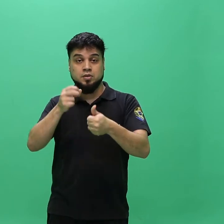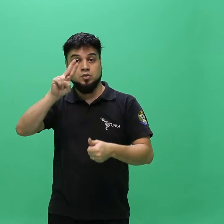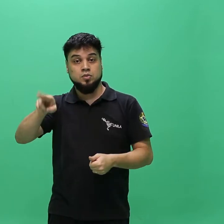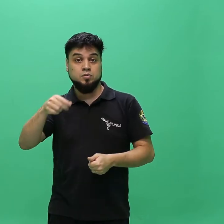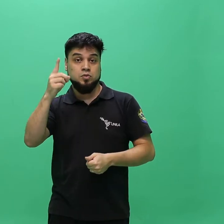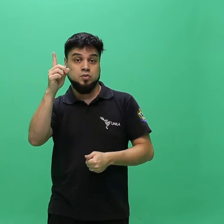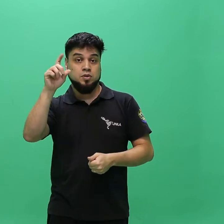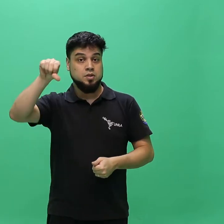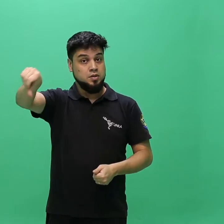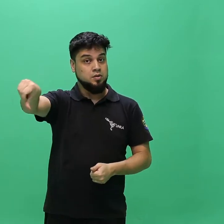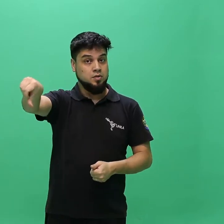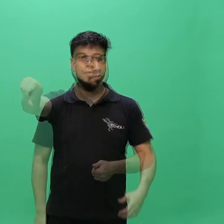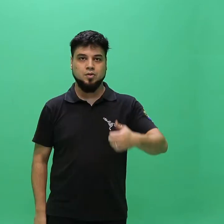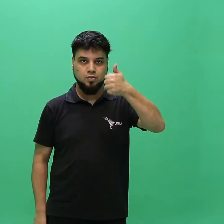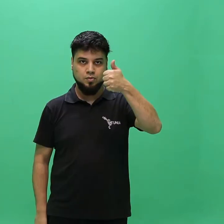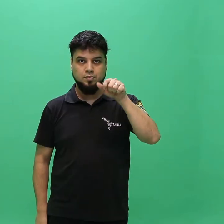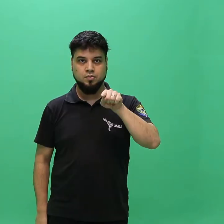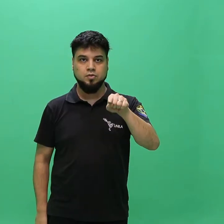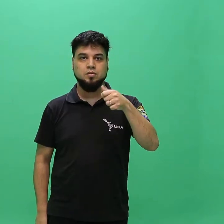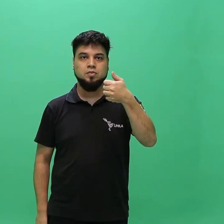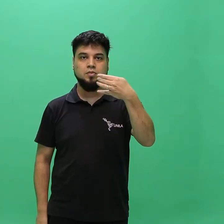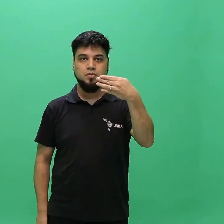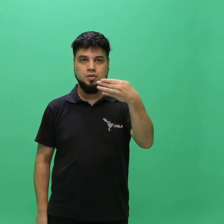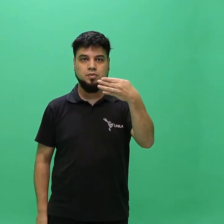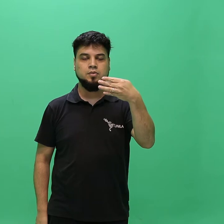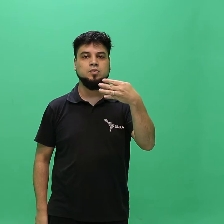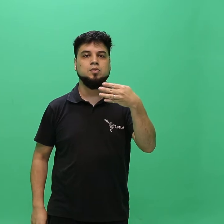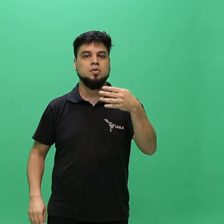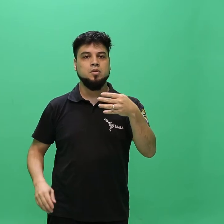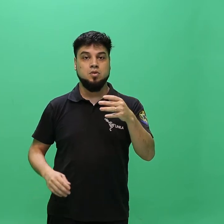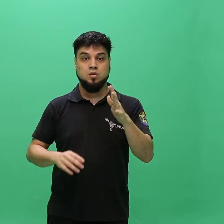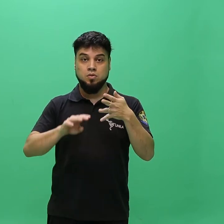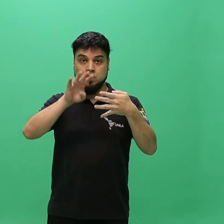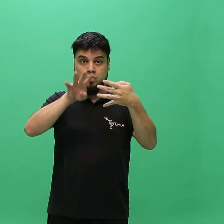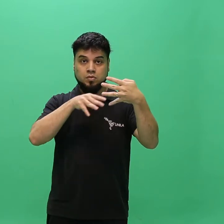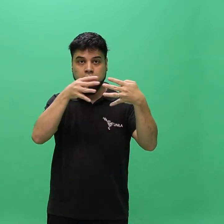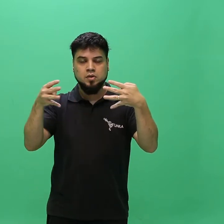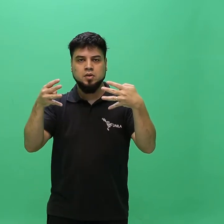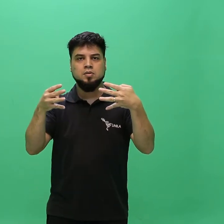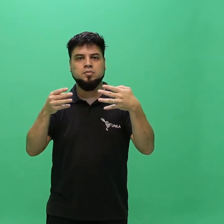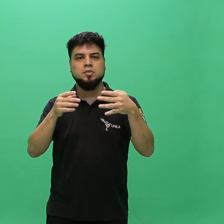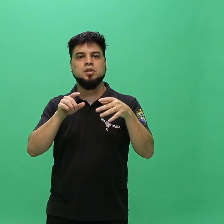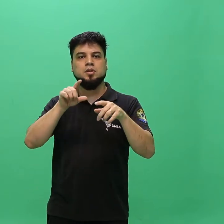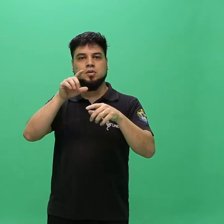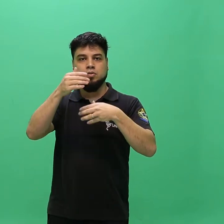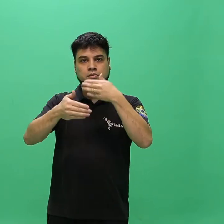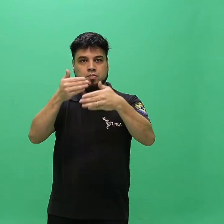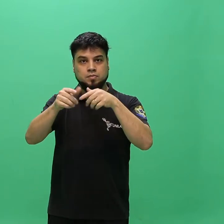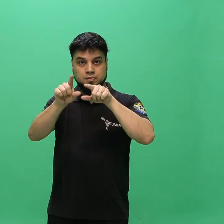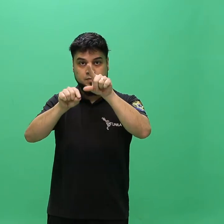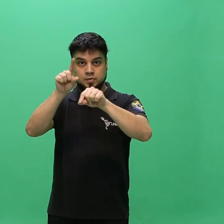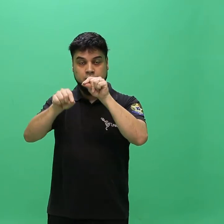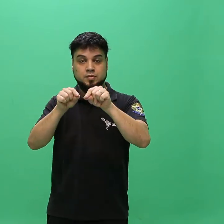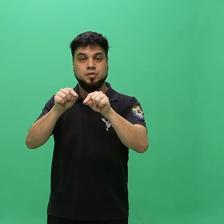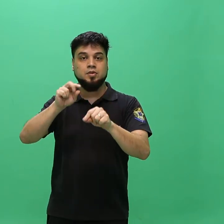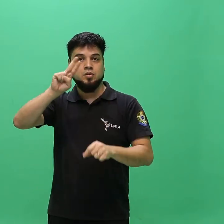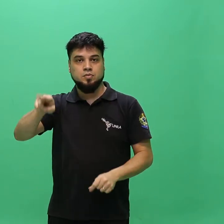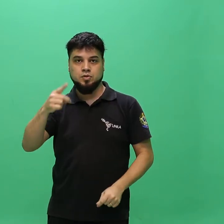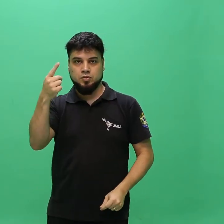2019. 1.4. O cronograma do processo seletivo para o preenchimento